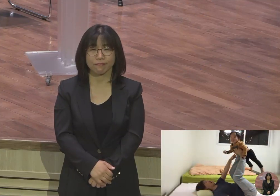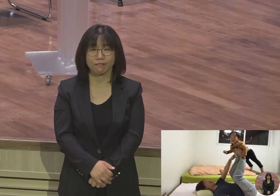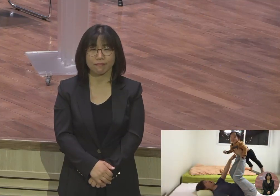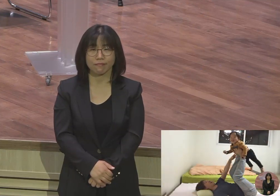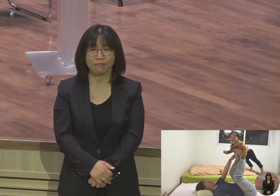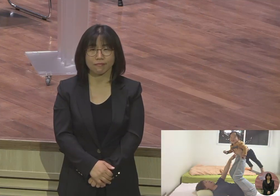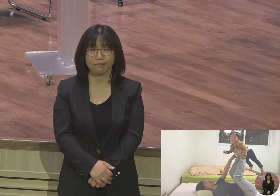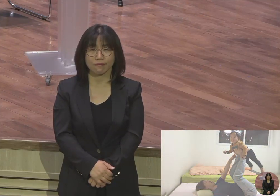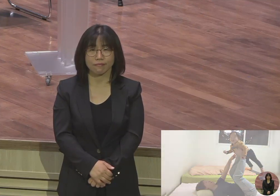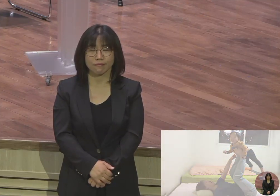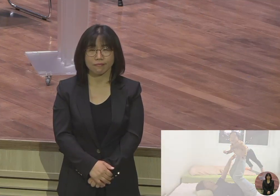부모 Legislature.